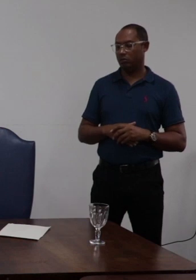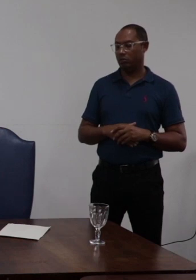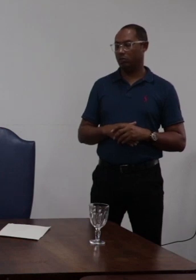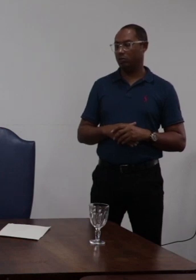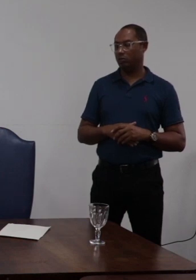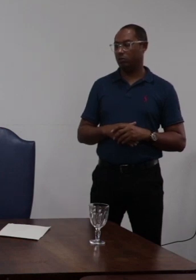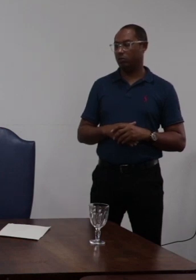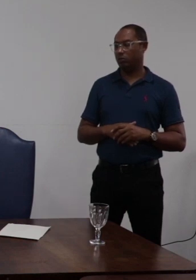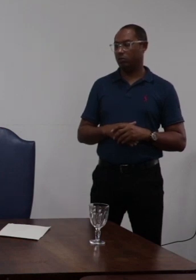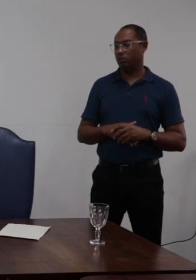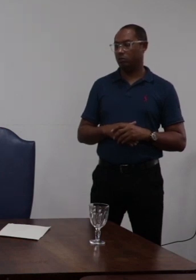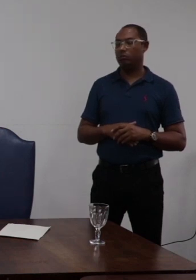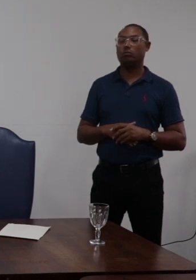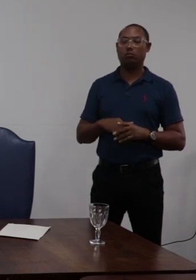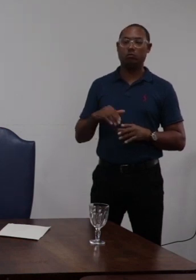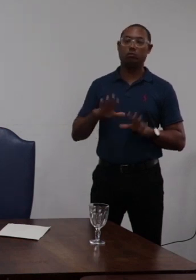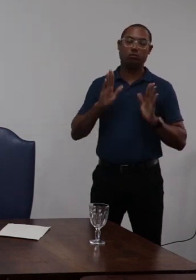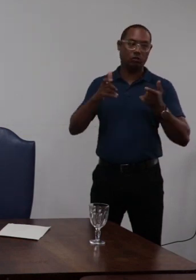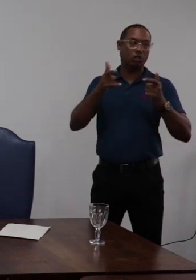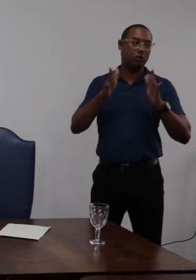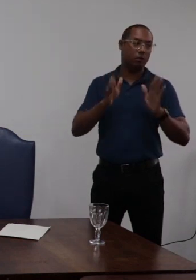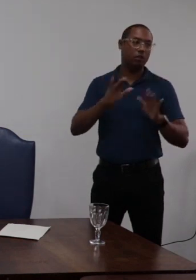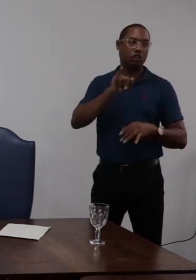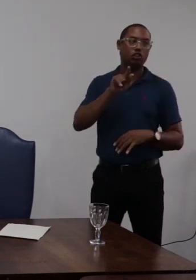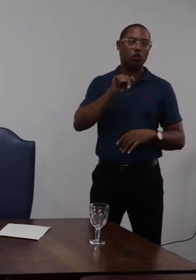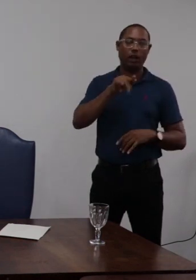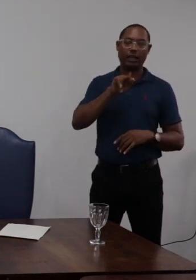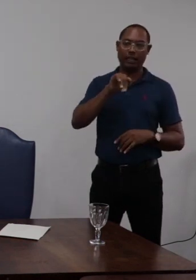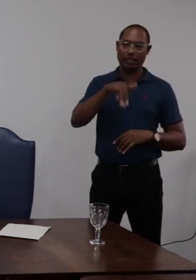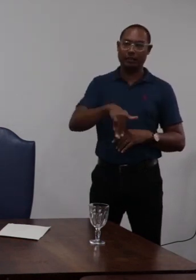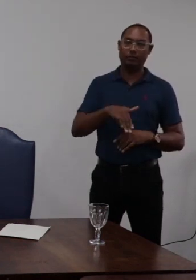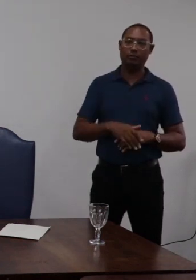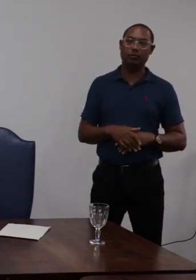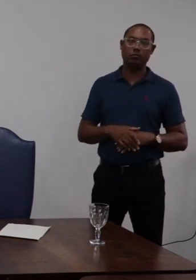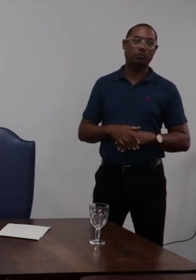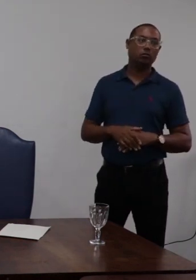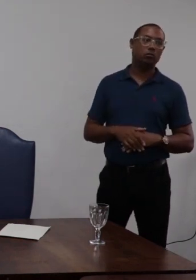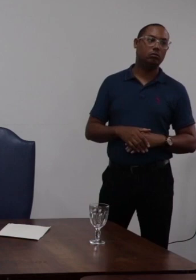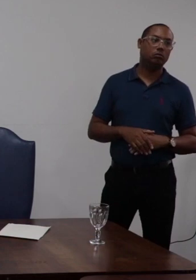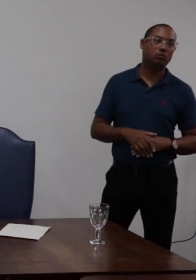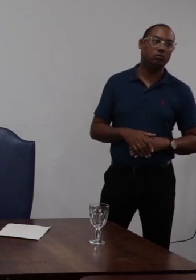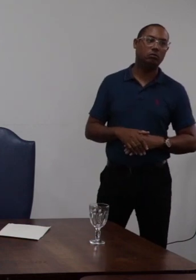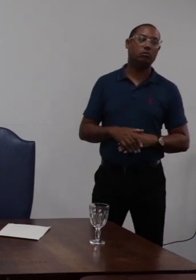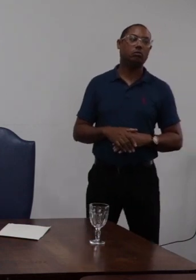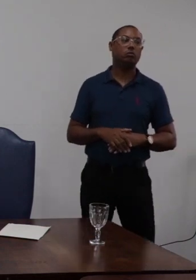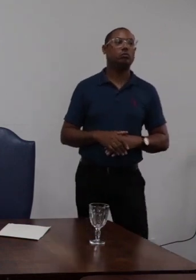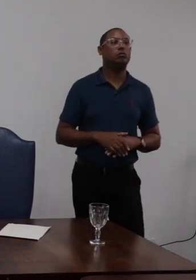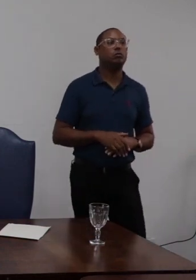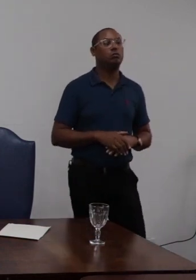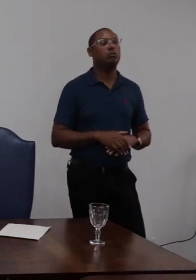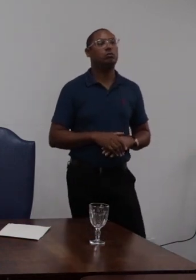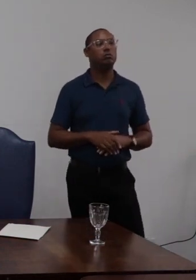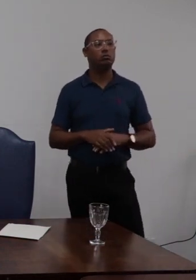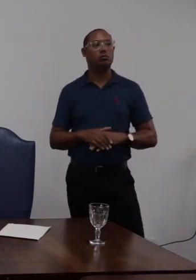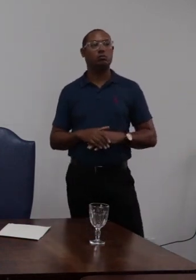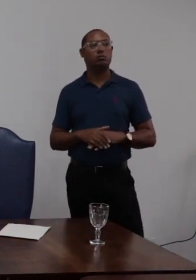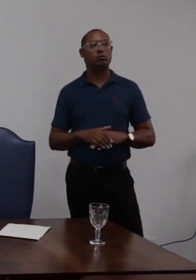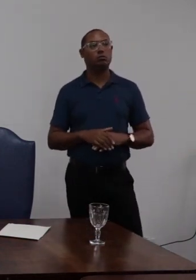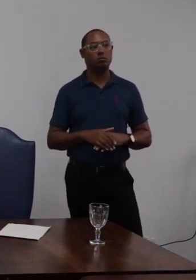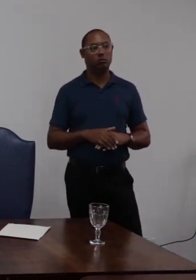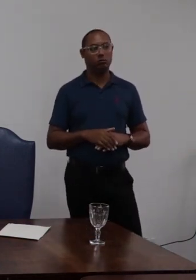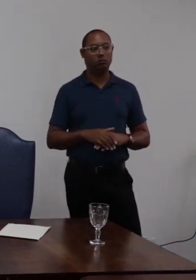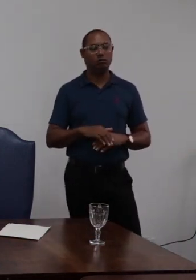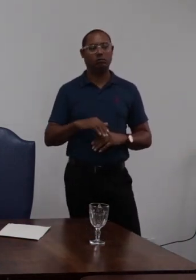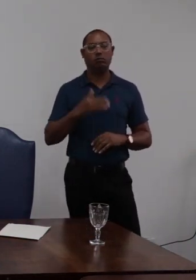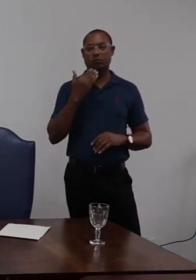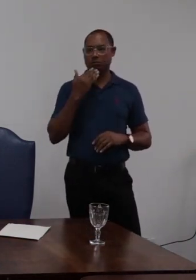Joaquim já colocado aqui com a palavra conselheiro Frederico eu só vou pedir mais